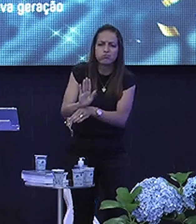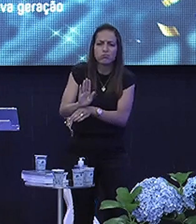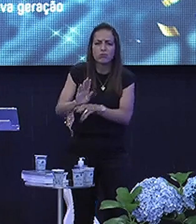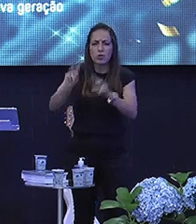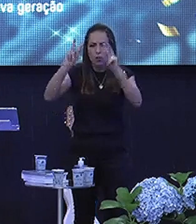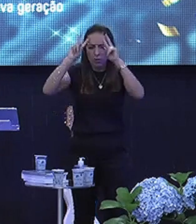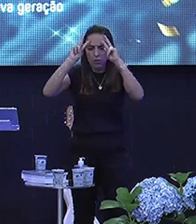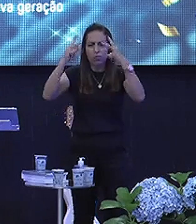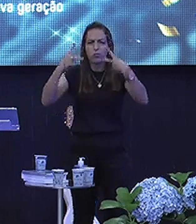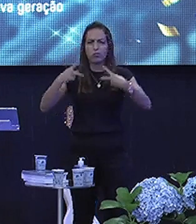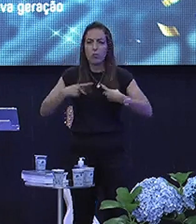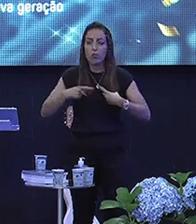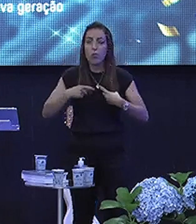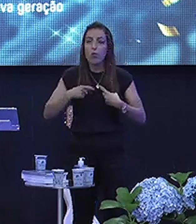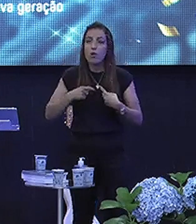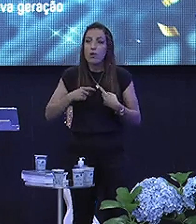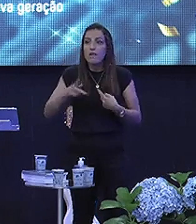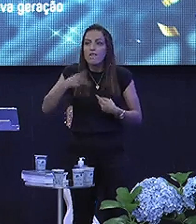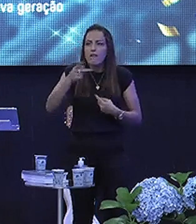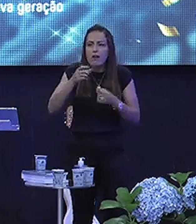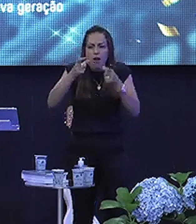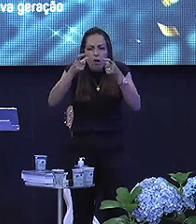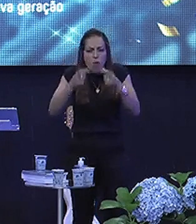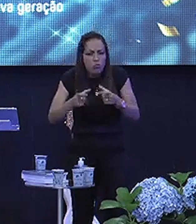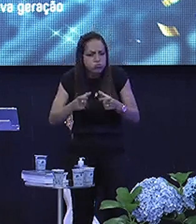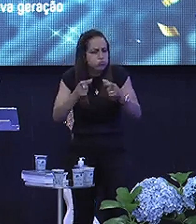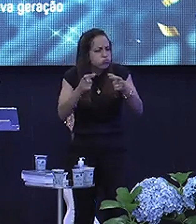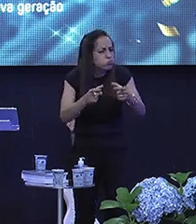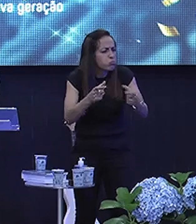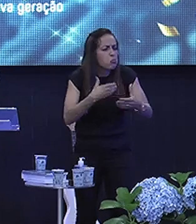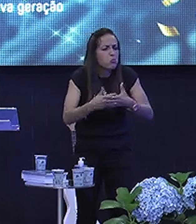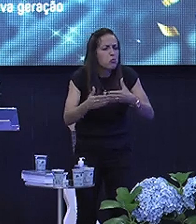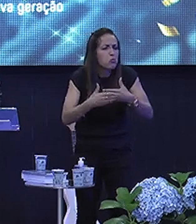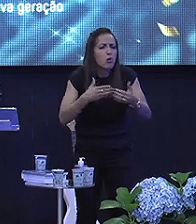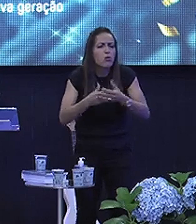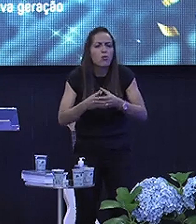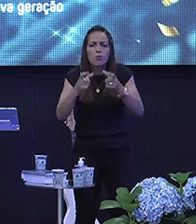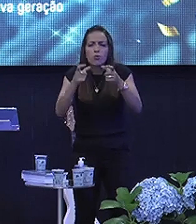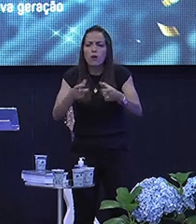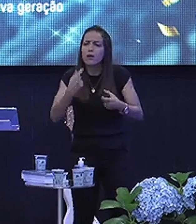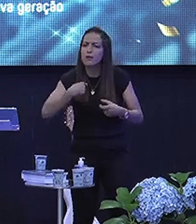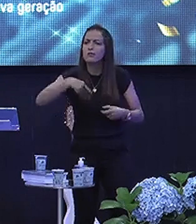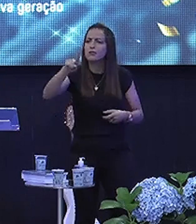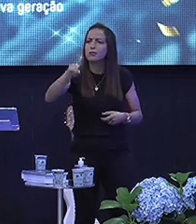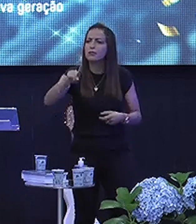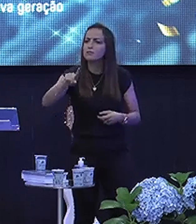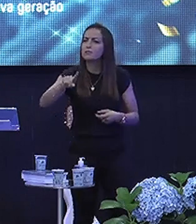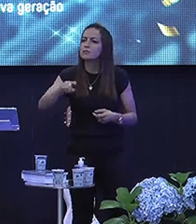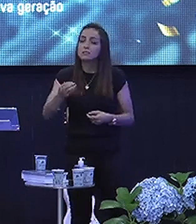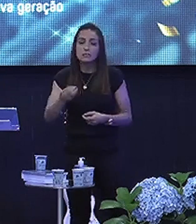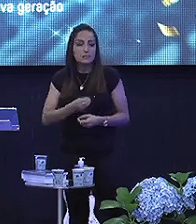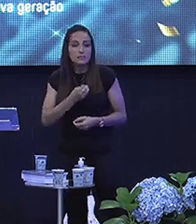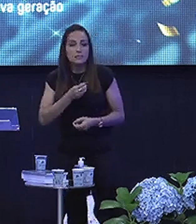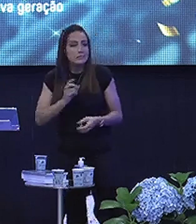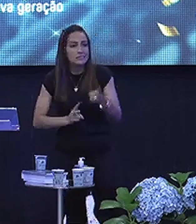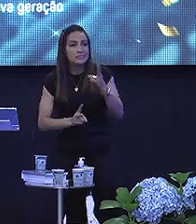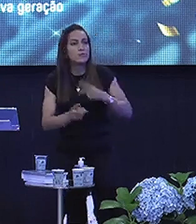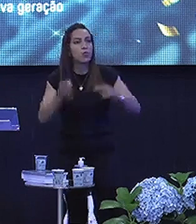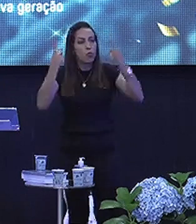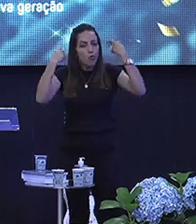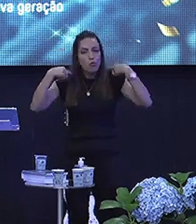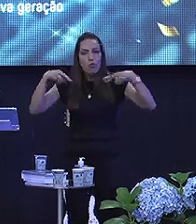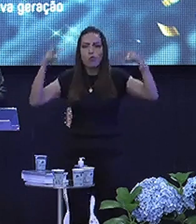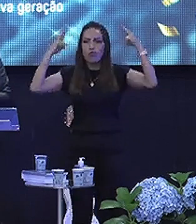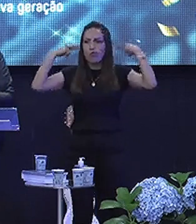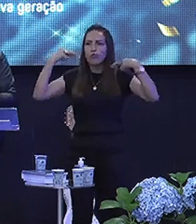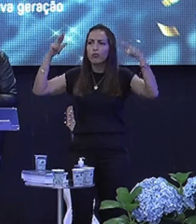Ele Diz Para onde Eu vou Eu moro No sul Do Brasil Amado E você Convive Com ovelhas O tempo Todo